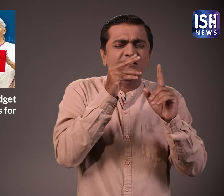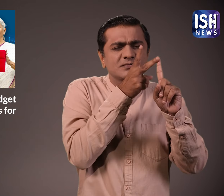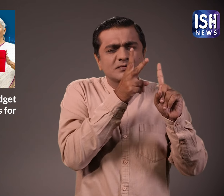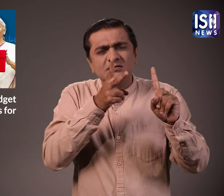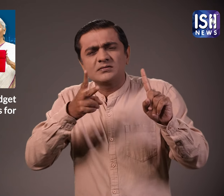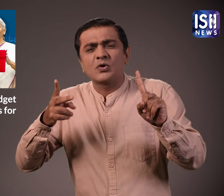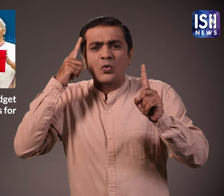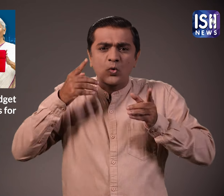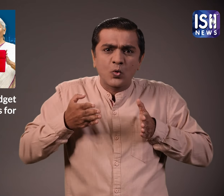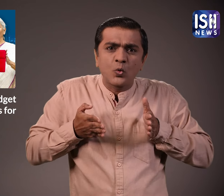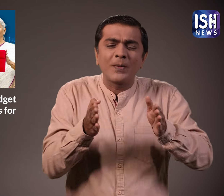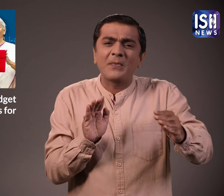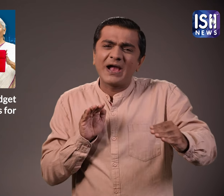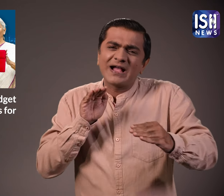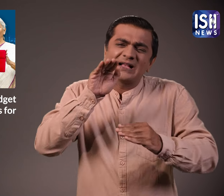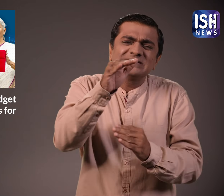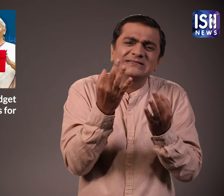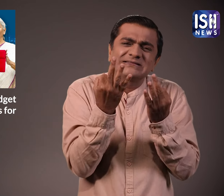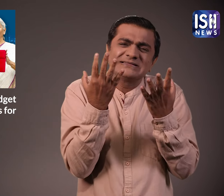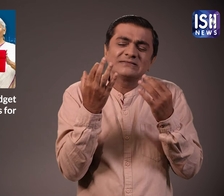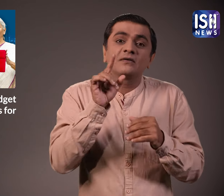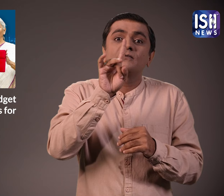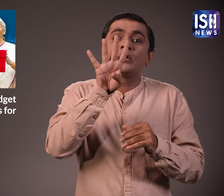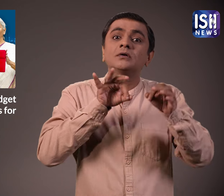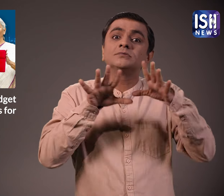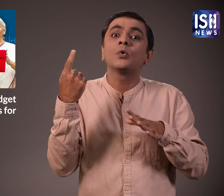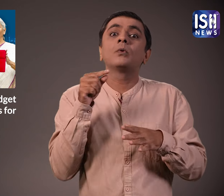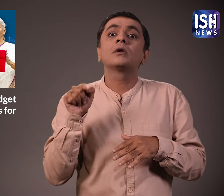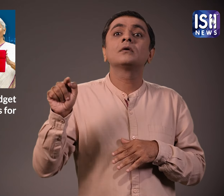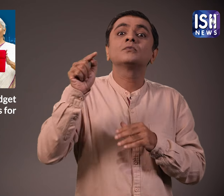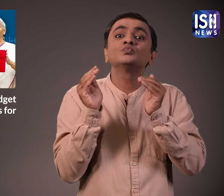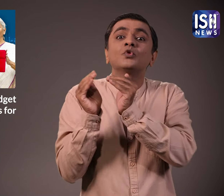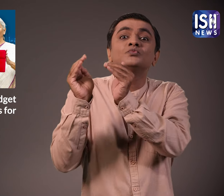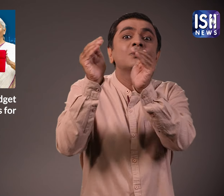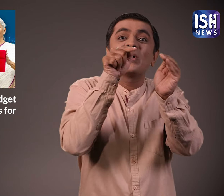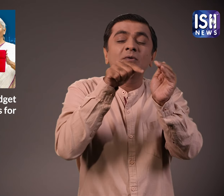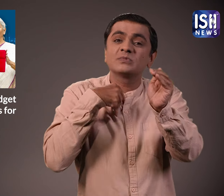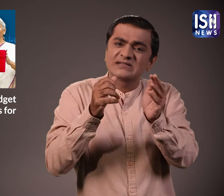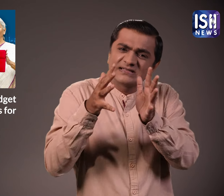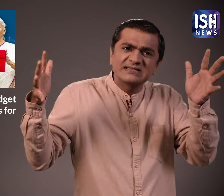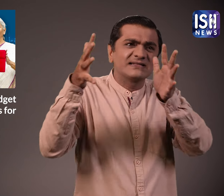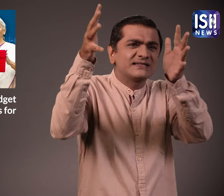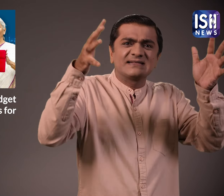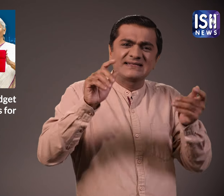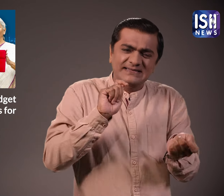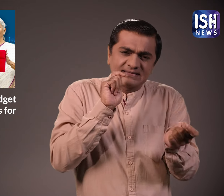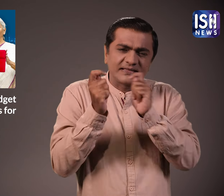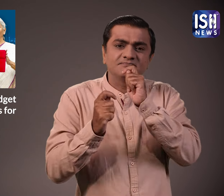बजट आवांतित करने का निड़ने लिया है इन 14 छोटे शहरों को ग्रोथ हब बनाने पर पूरा फोकस